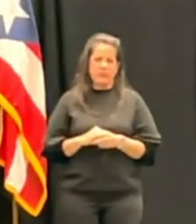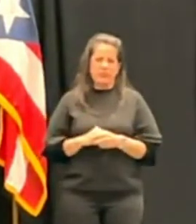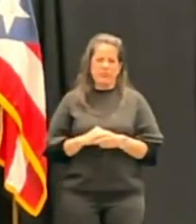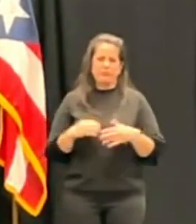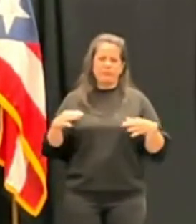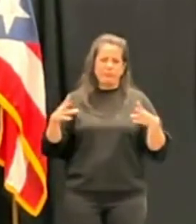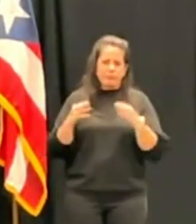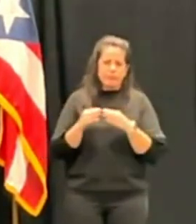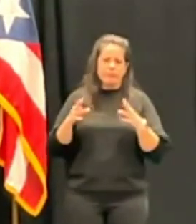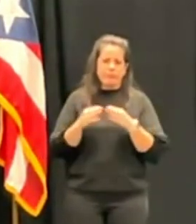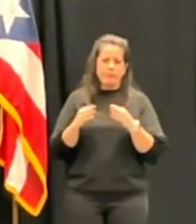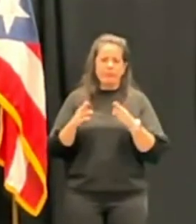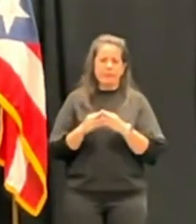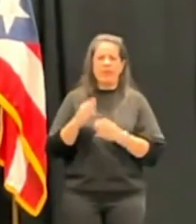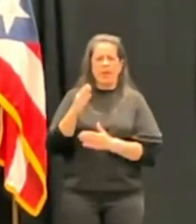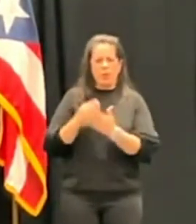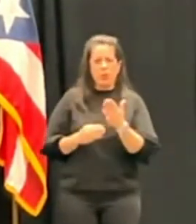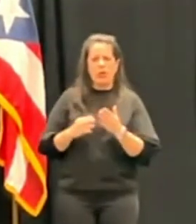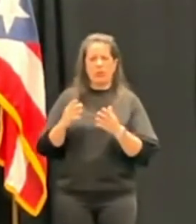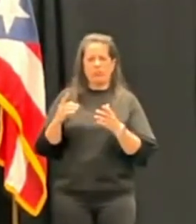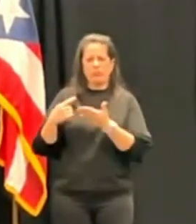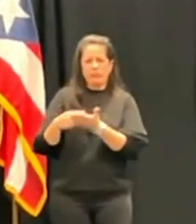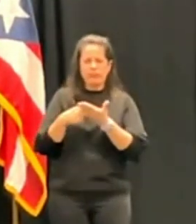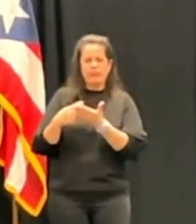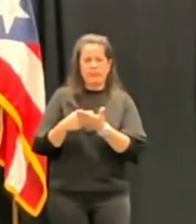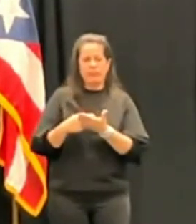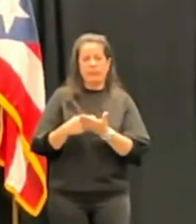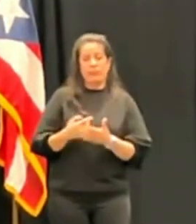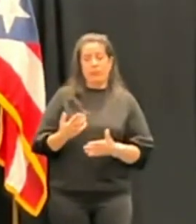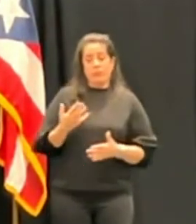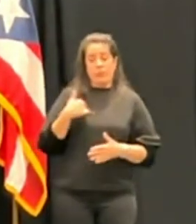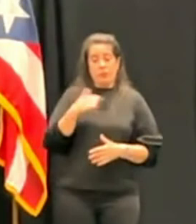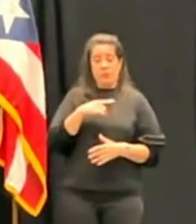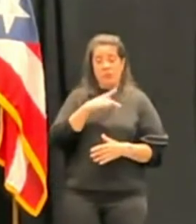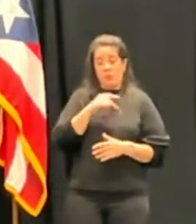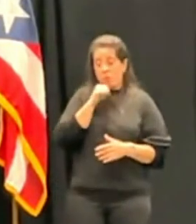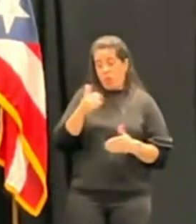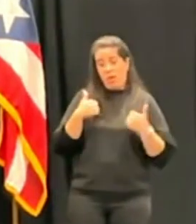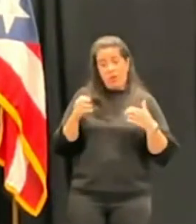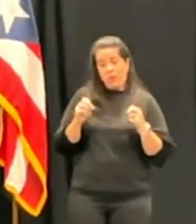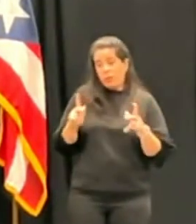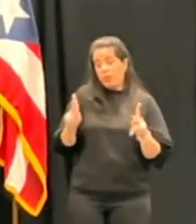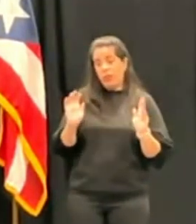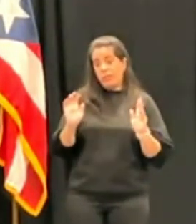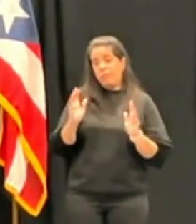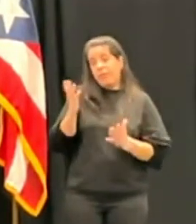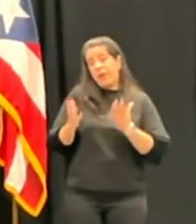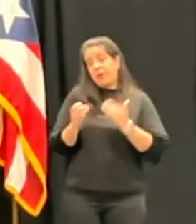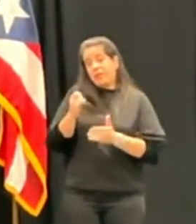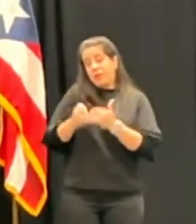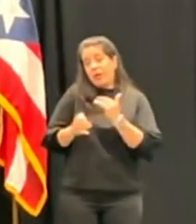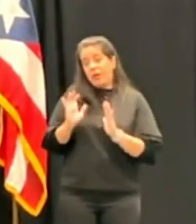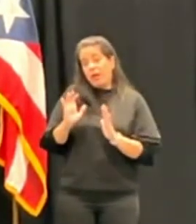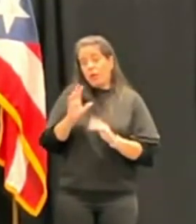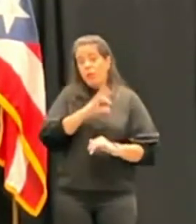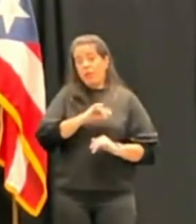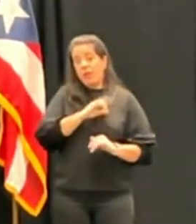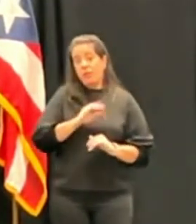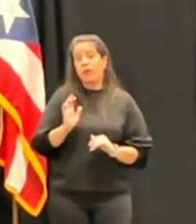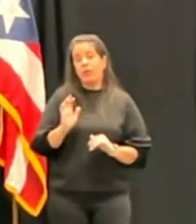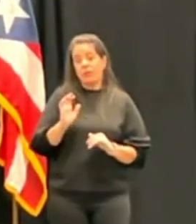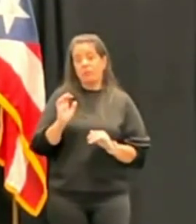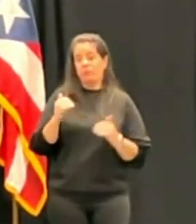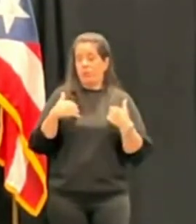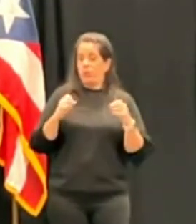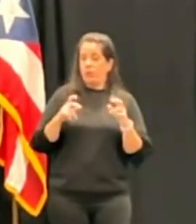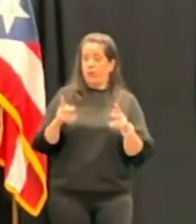extraordinaria que han venido a algunas sesiones. Personalmente, no había tenido la oportunidad, quizás a finales de noviembre tuvimos la